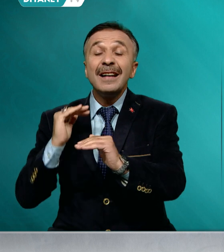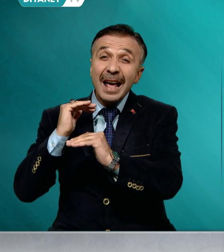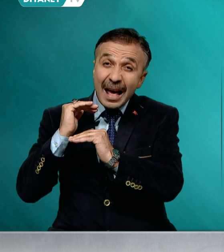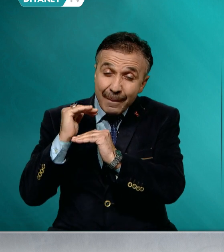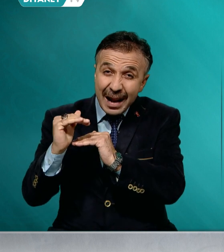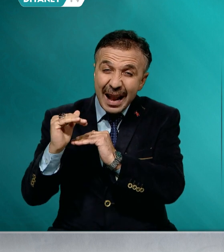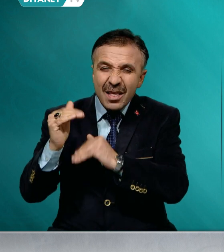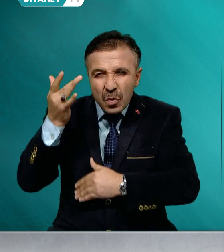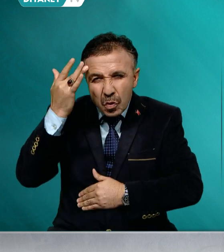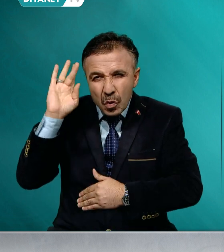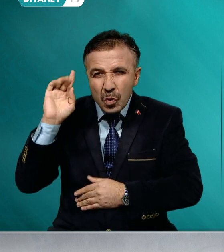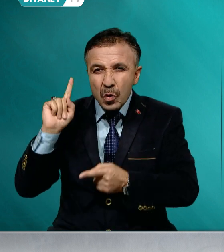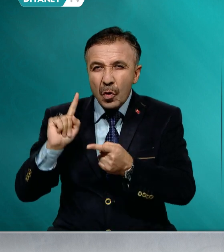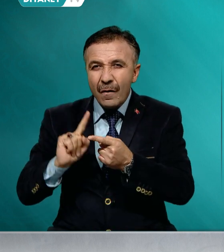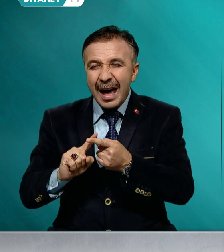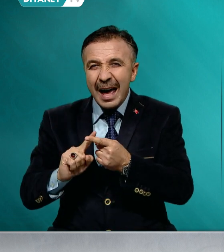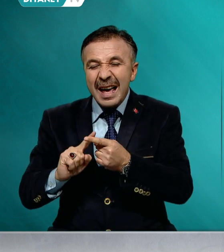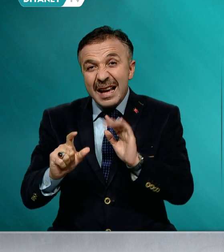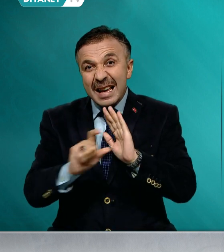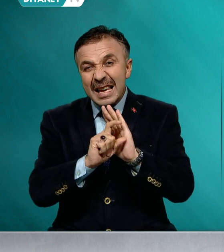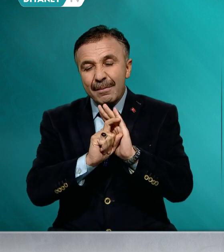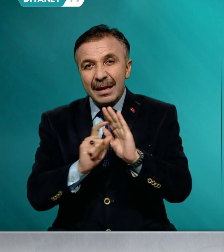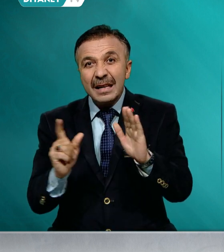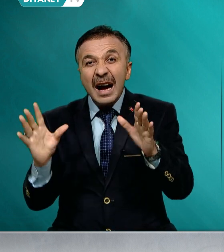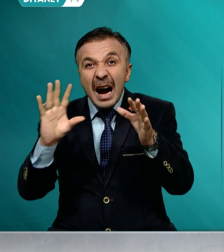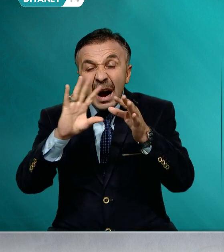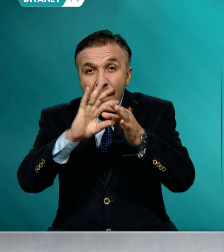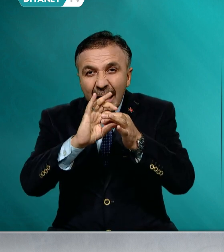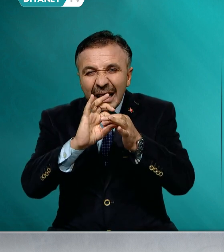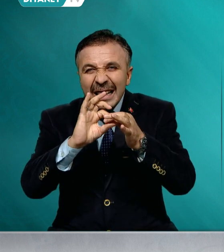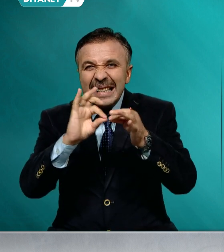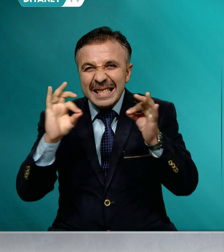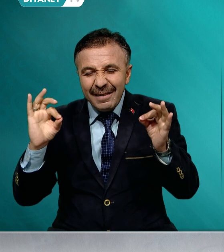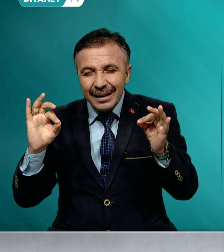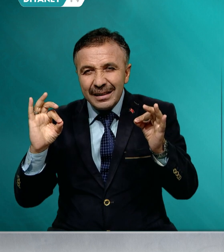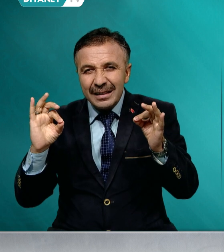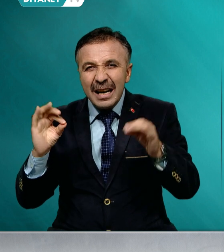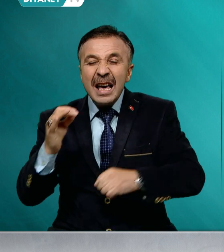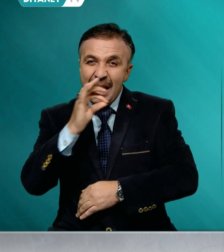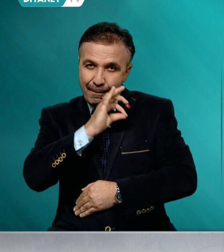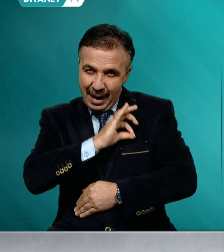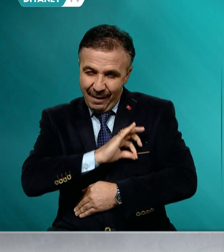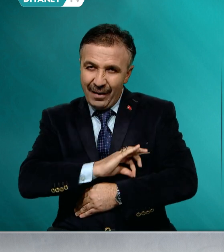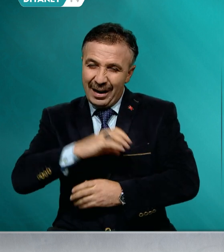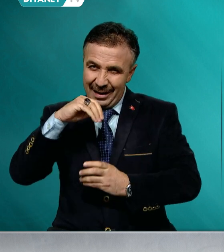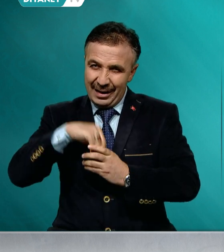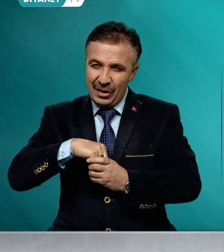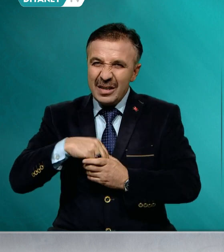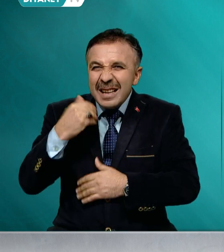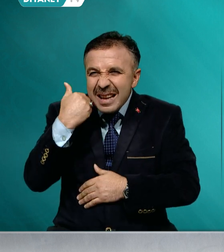kültür ve kimlik bağlarını zayıflatır. Menfaati uğruna yalanı, ikiyüzlülüğü,